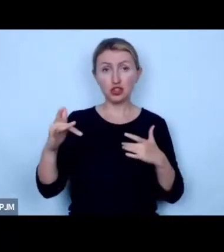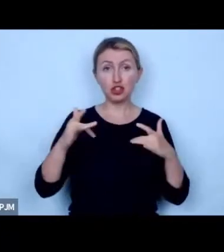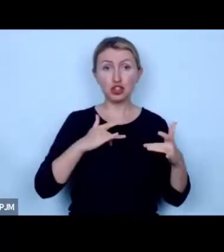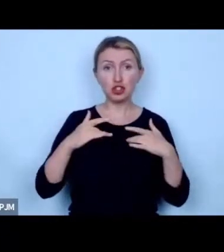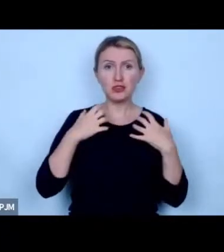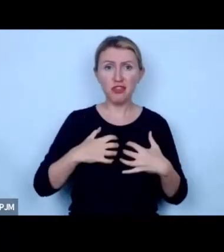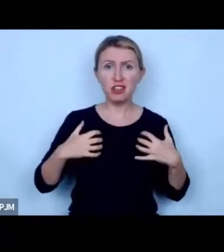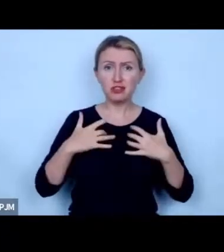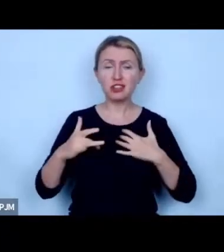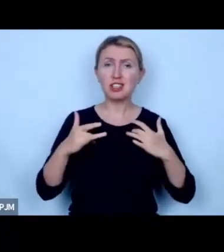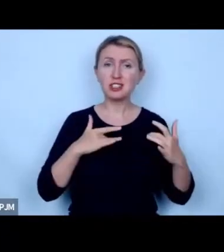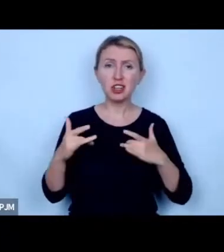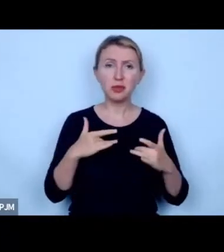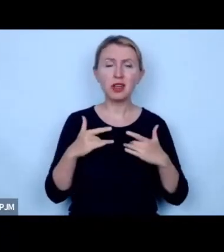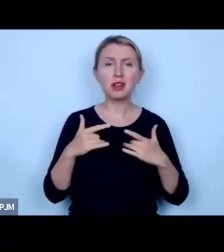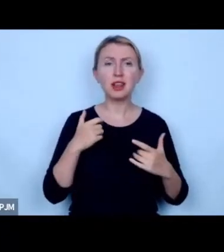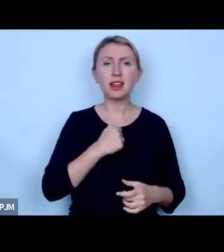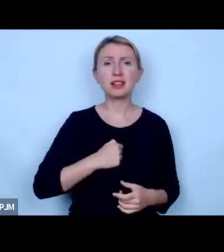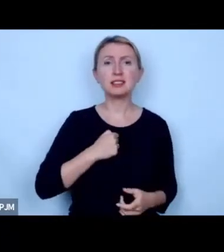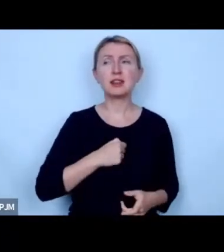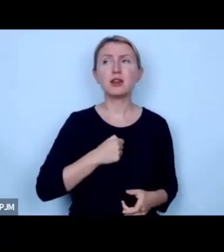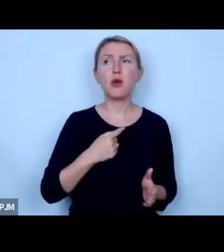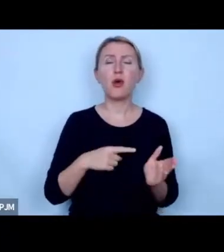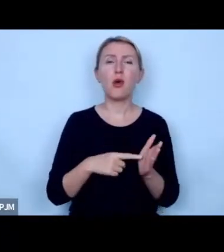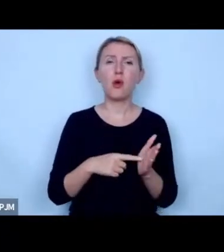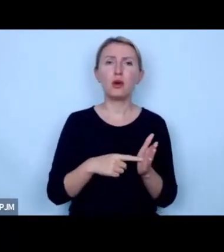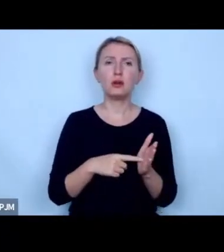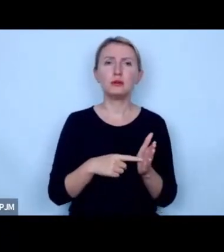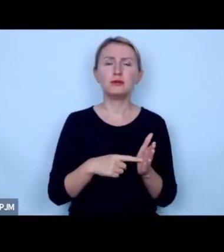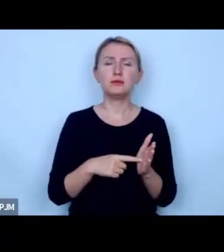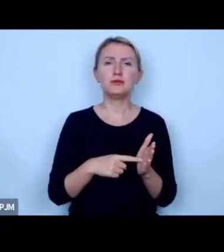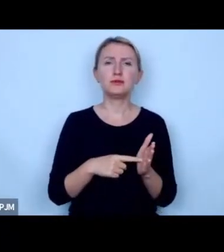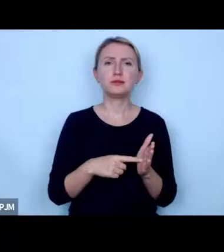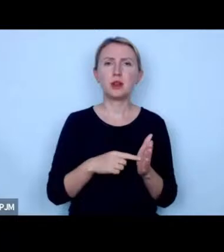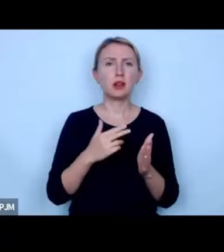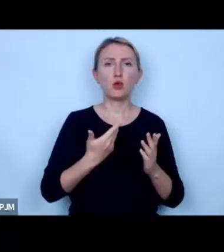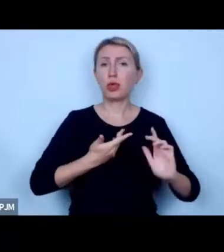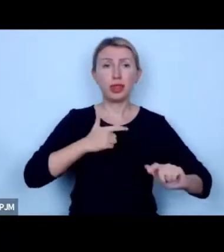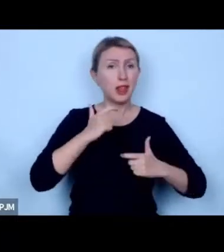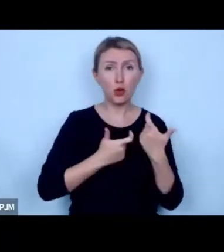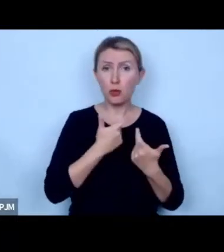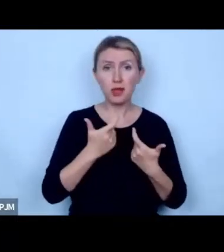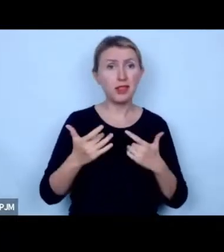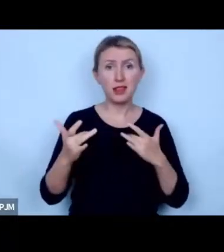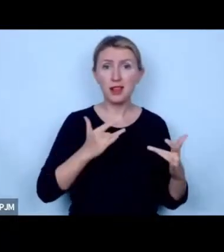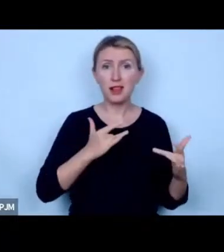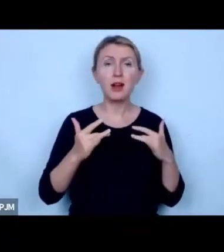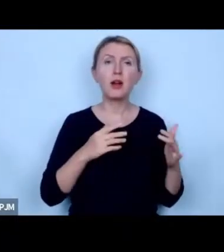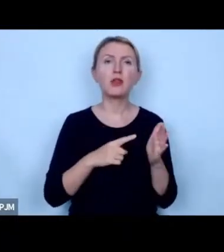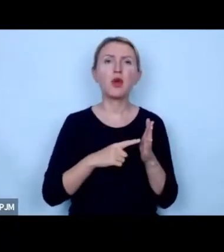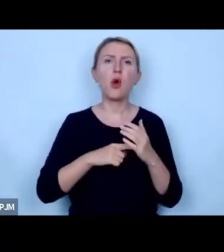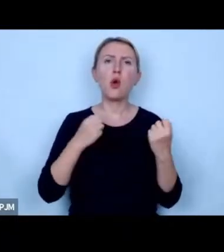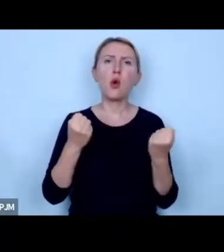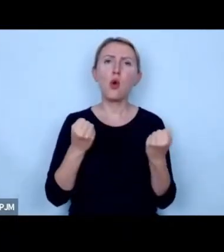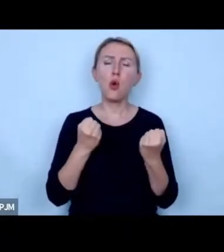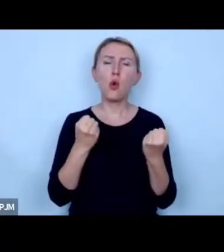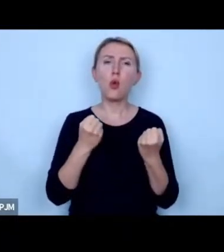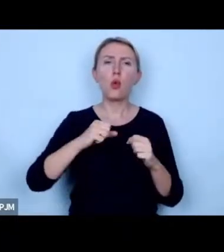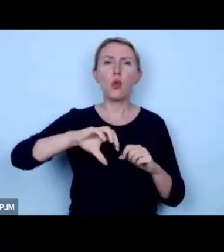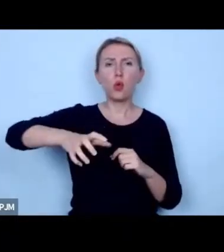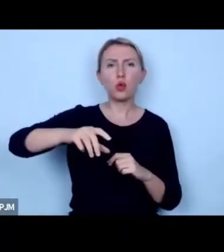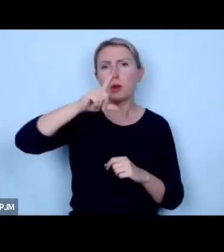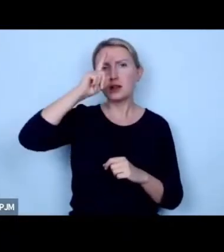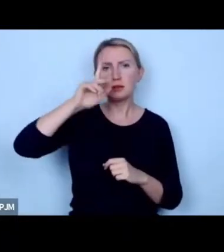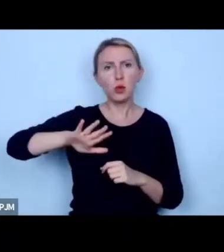zwierząt niestety jeżeli chodzi o uniknięcie tego cierpienia to ogromna grupa